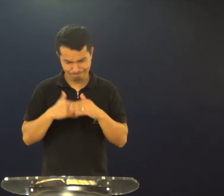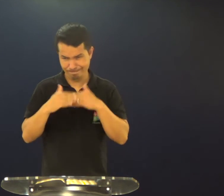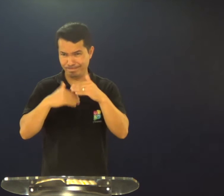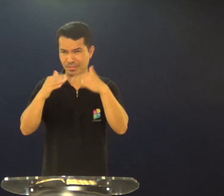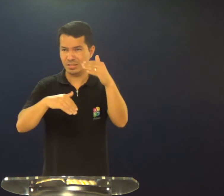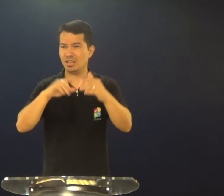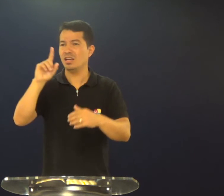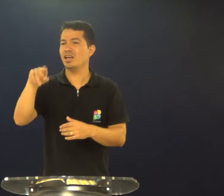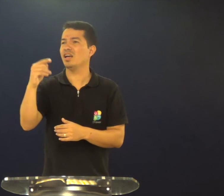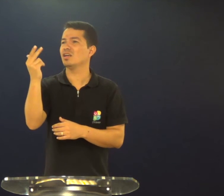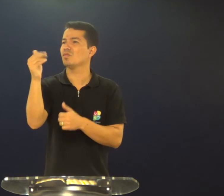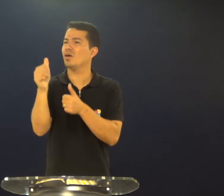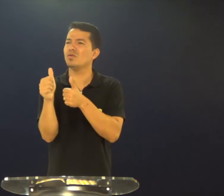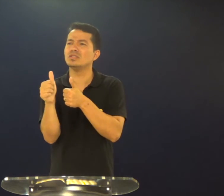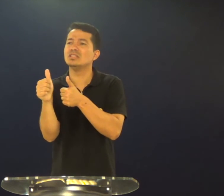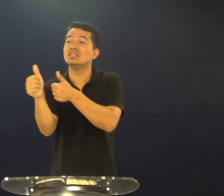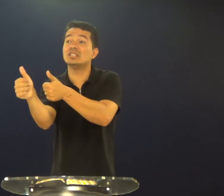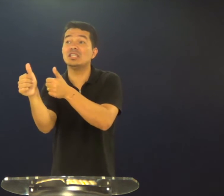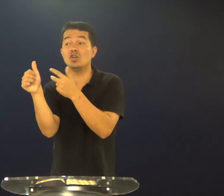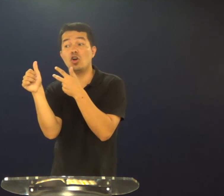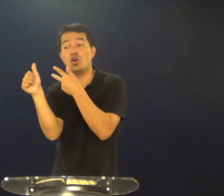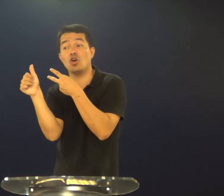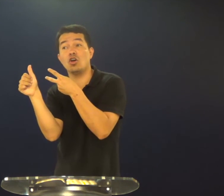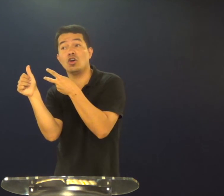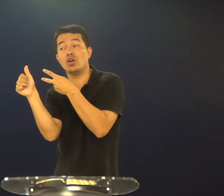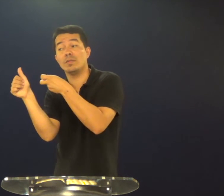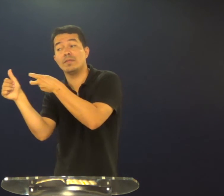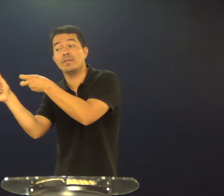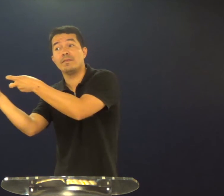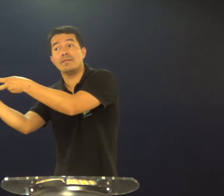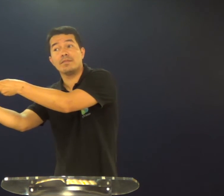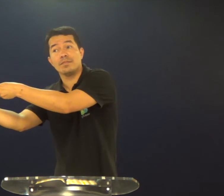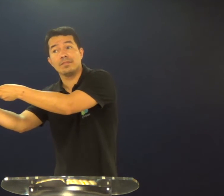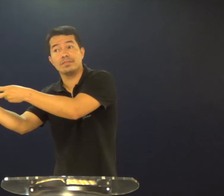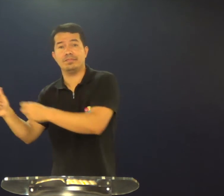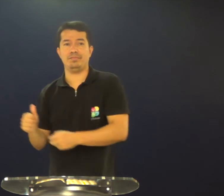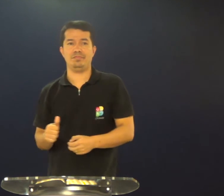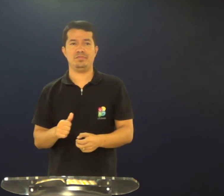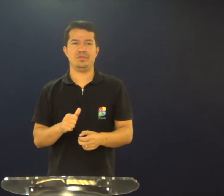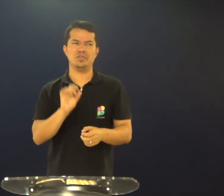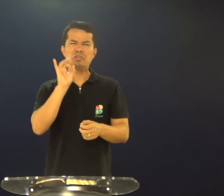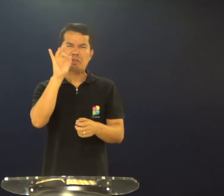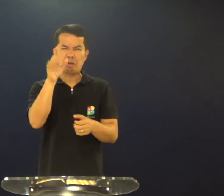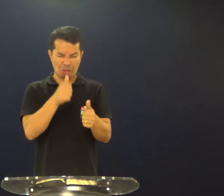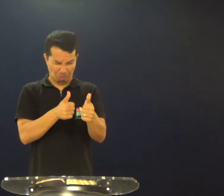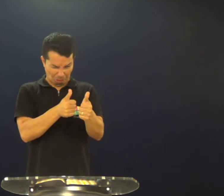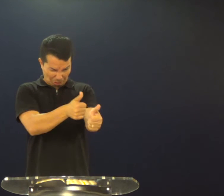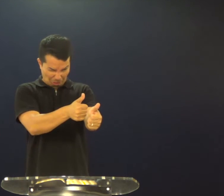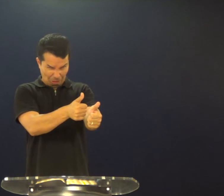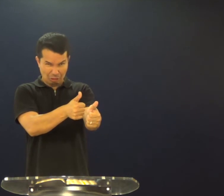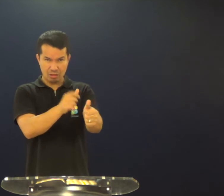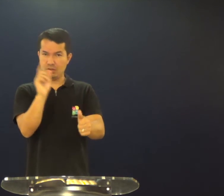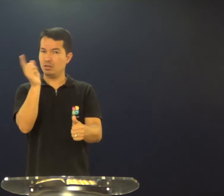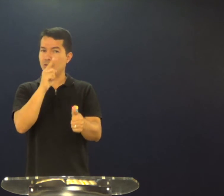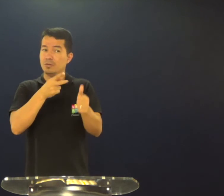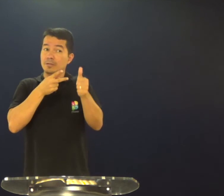nós precisamos evoluir, sabe, um discípulo é um seguidor que aprende, não é um